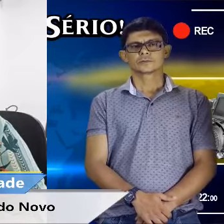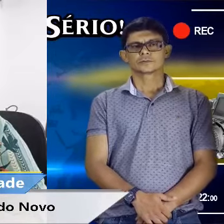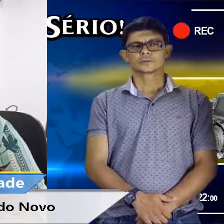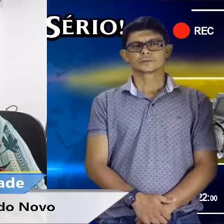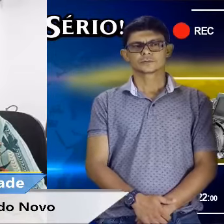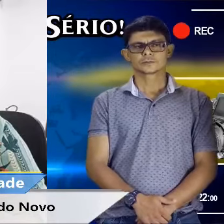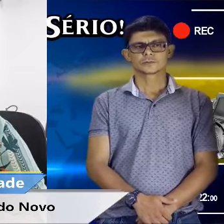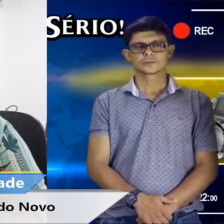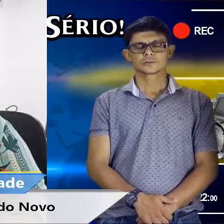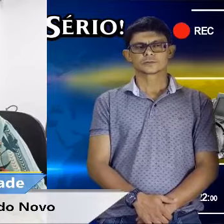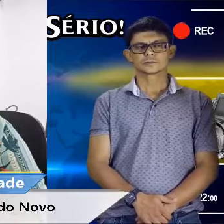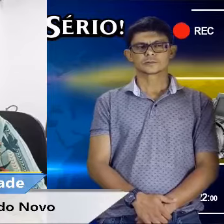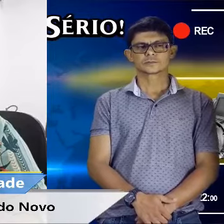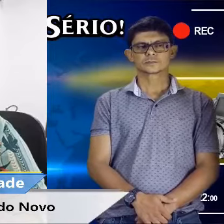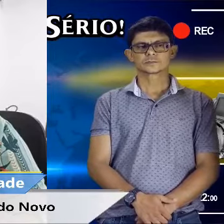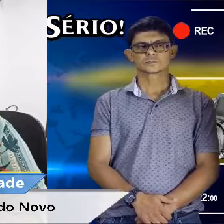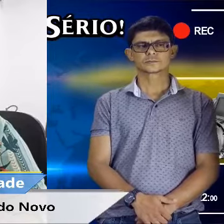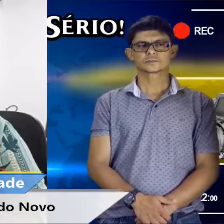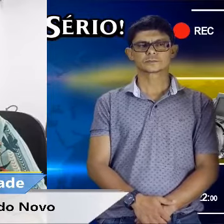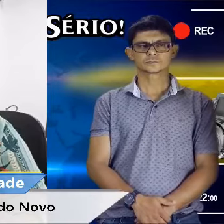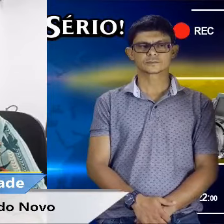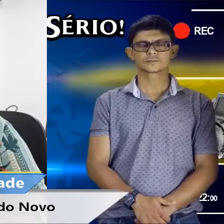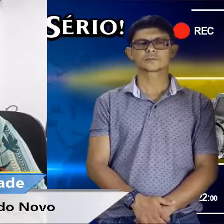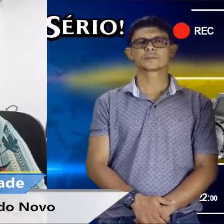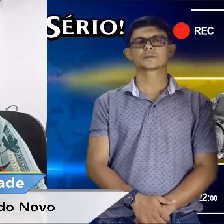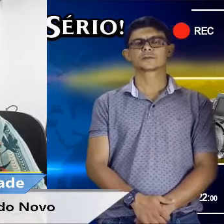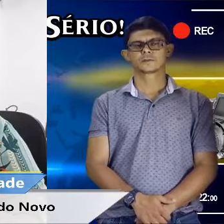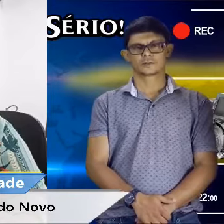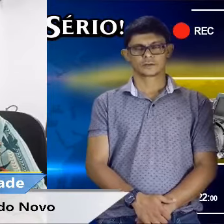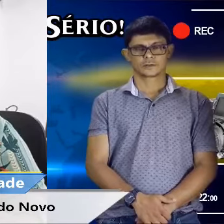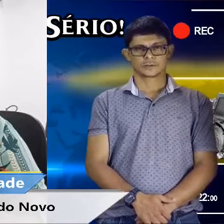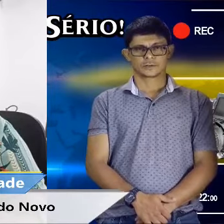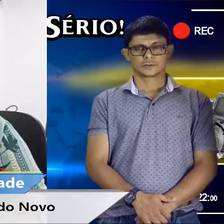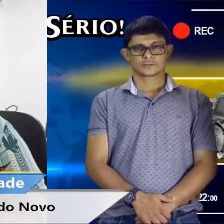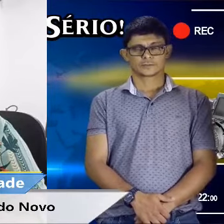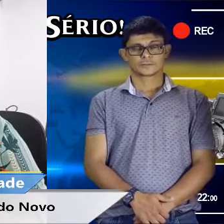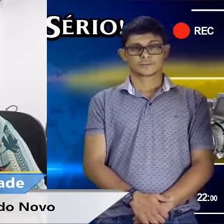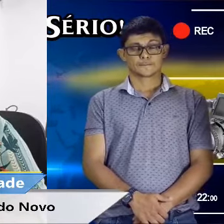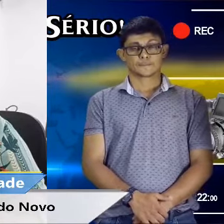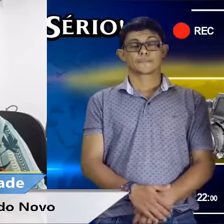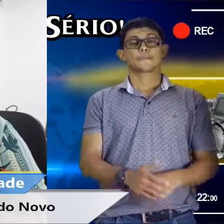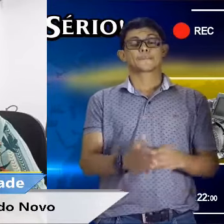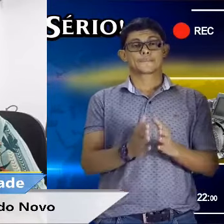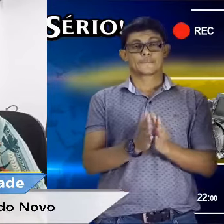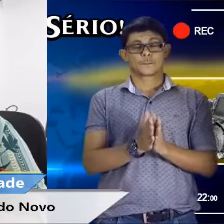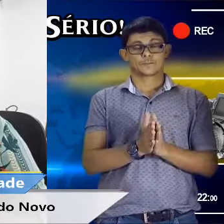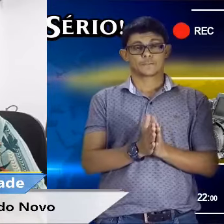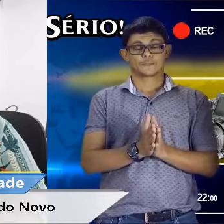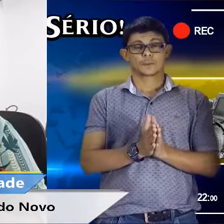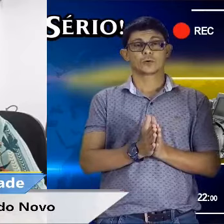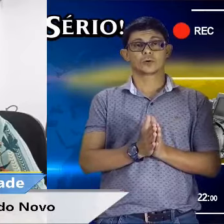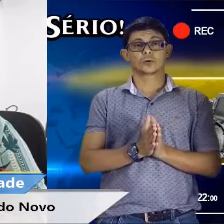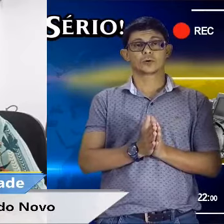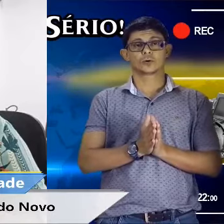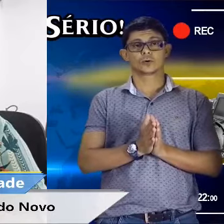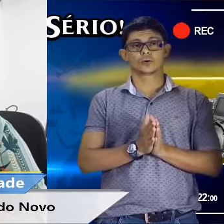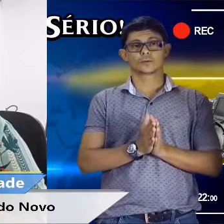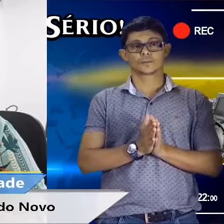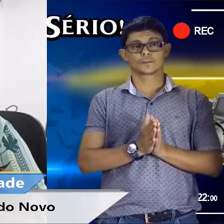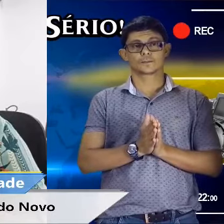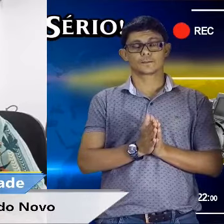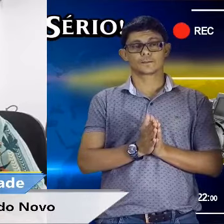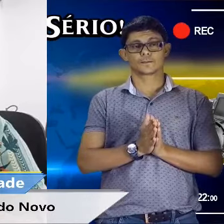vindo aqui em Mundo Novo e fazendo esse tipo de abordagem com os nossos empresários, né? E o